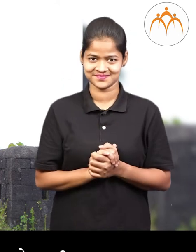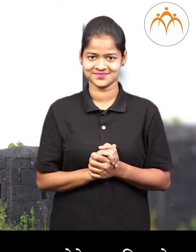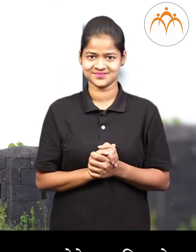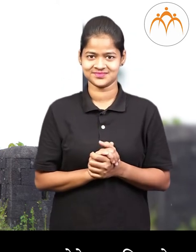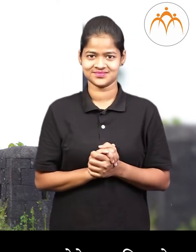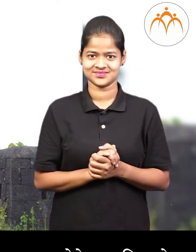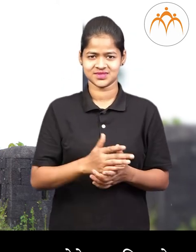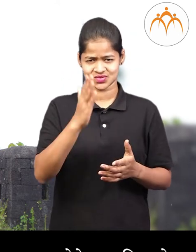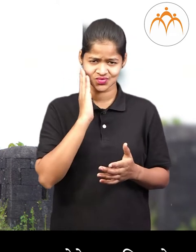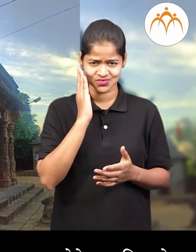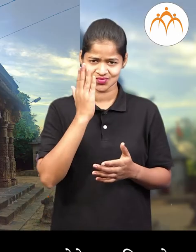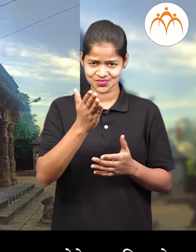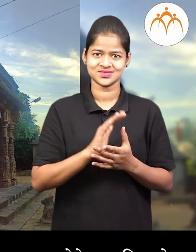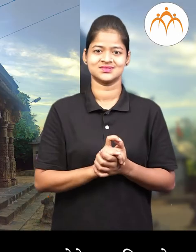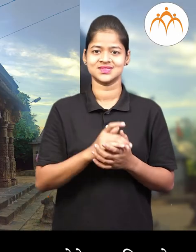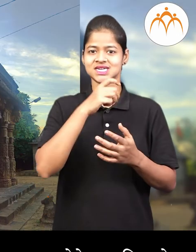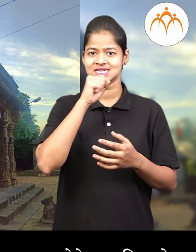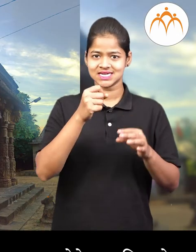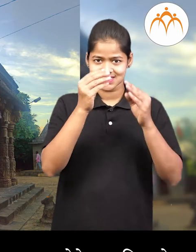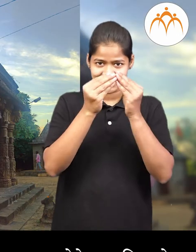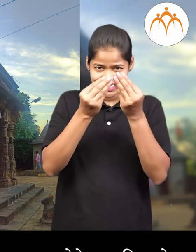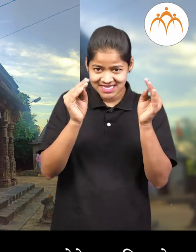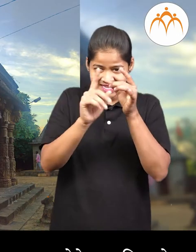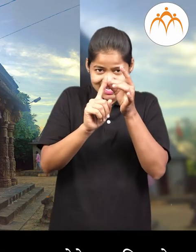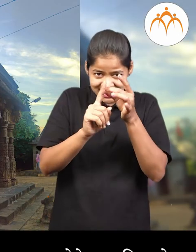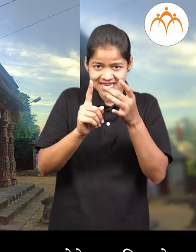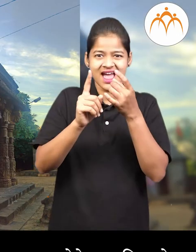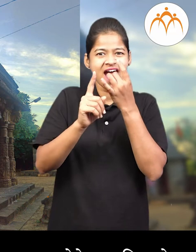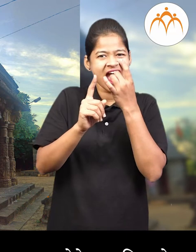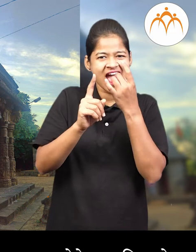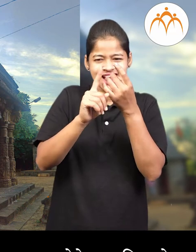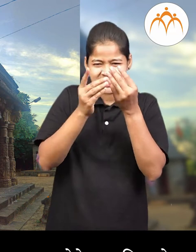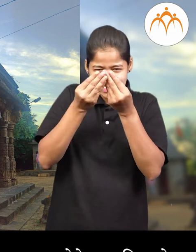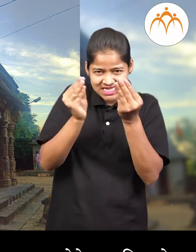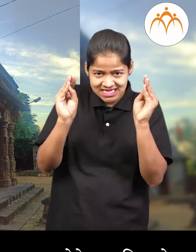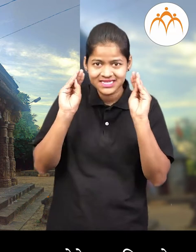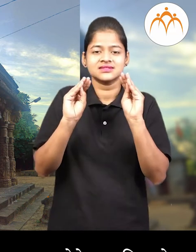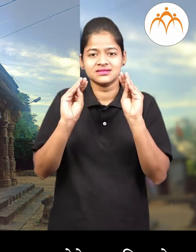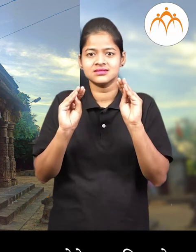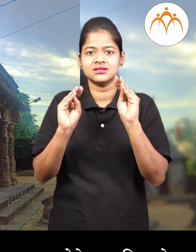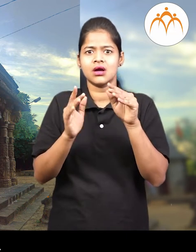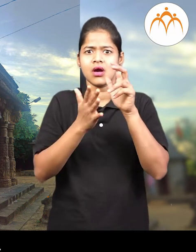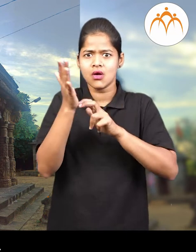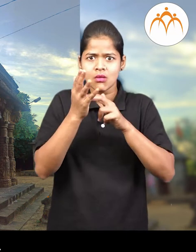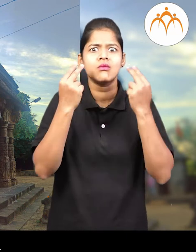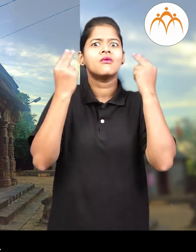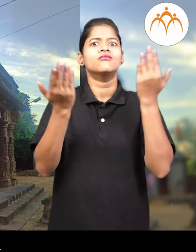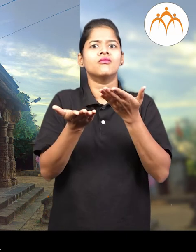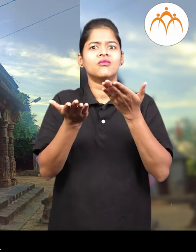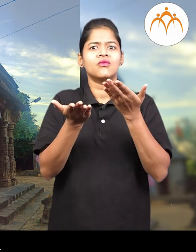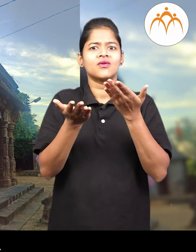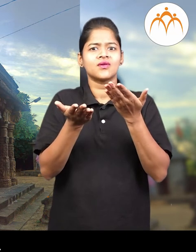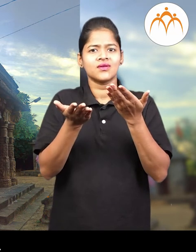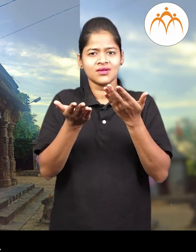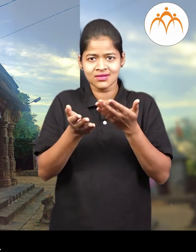एखादा किल्ला एखादी जुनी वास्तू या प्रमाणे गावाला मोठे पड़ा मिलतो तसाच गावातील